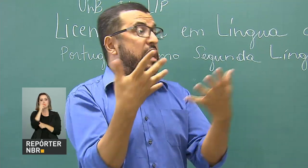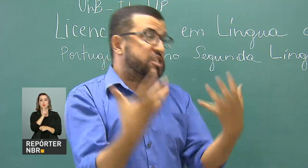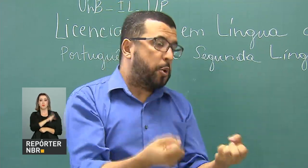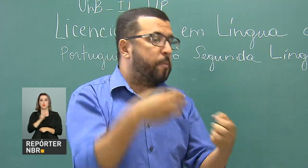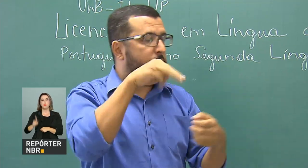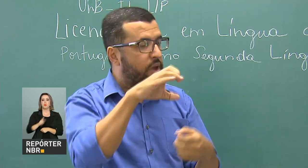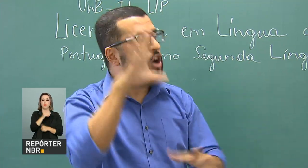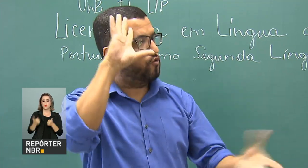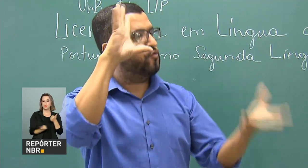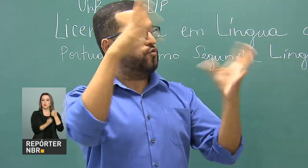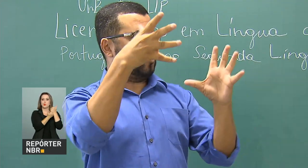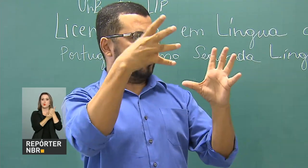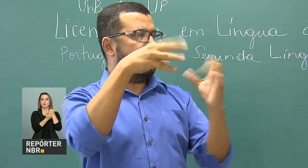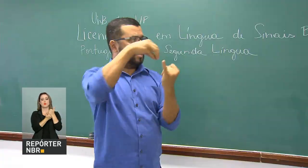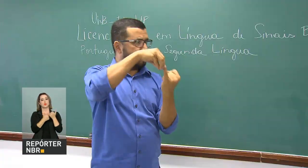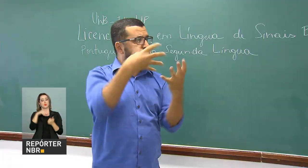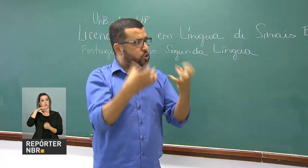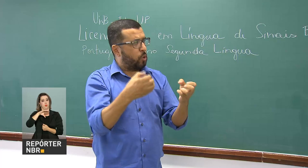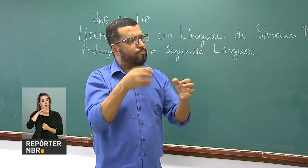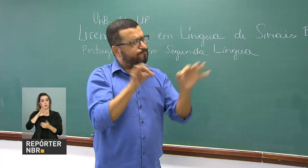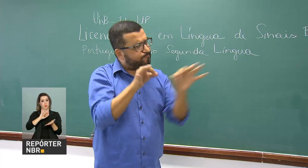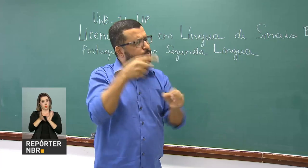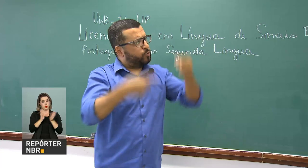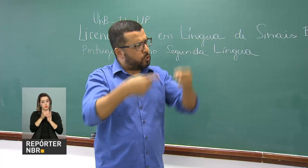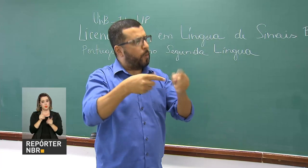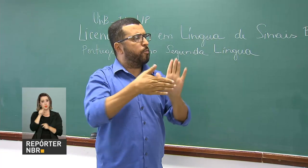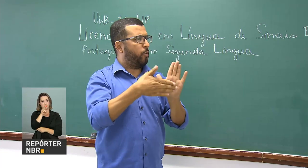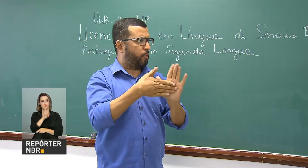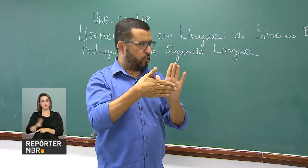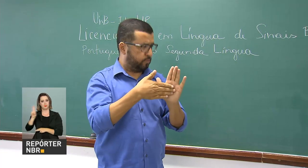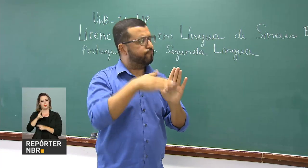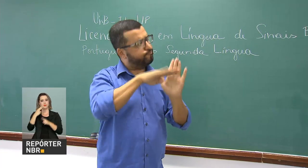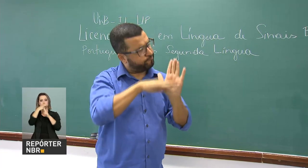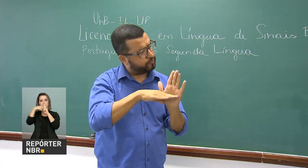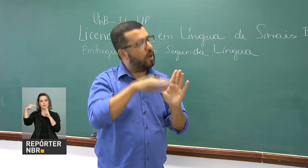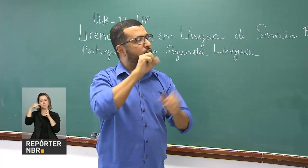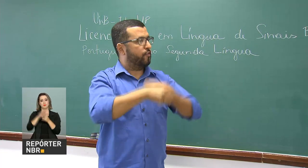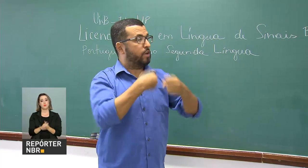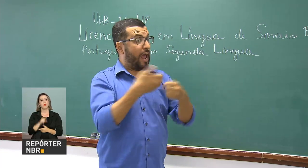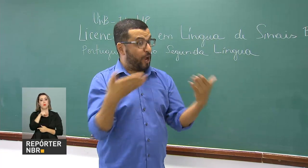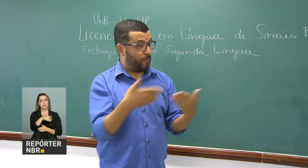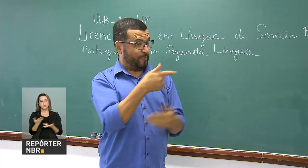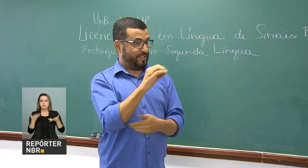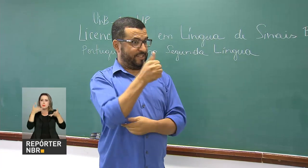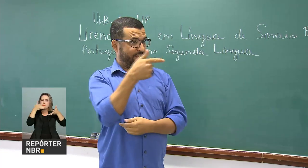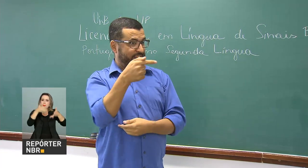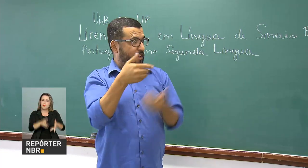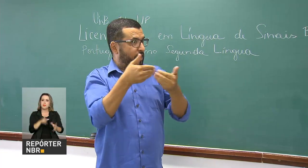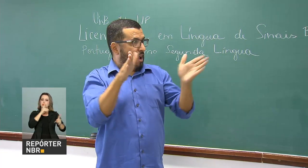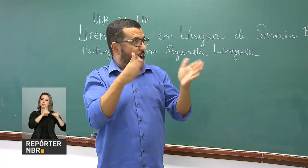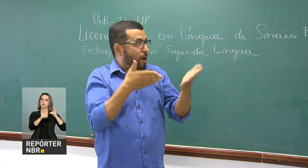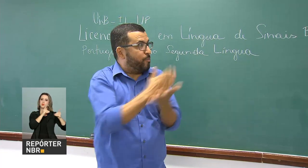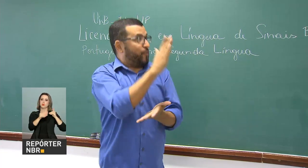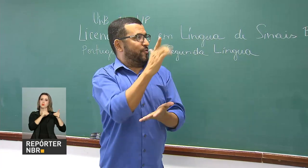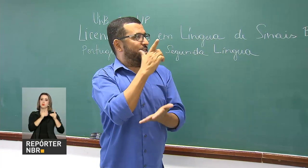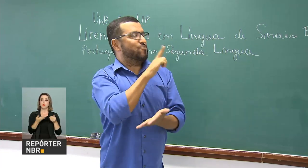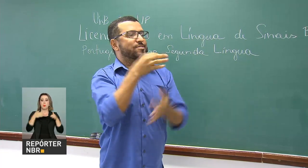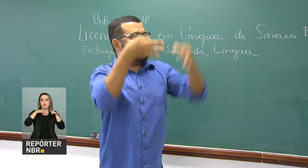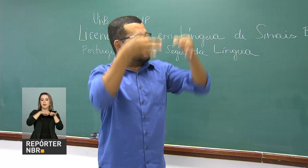substituto de língua brasileira de sinais na Universidade de Brasília e participou das discussões para incluir Libras no